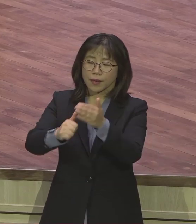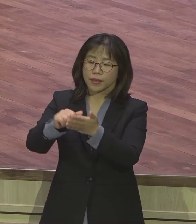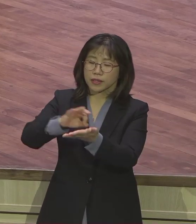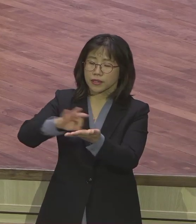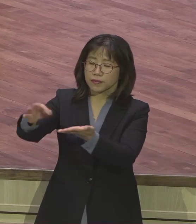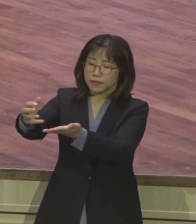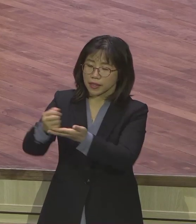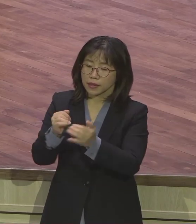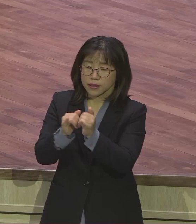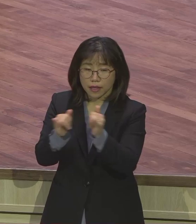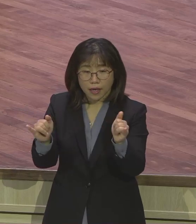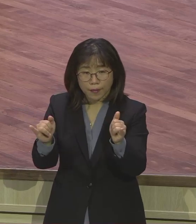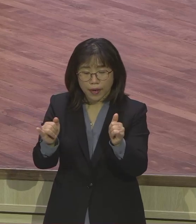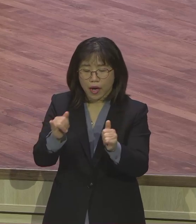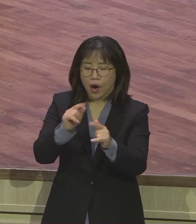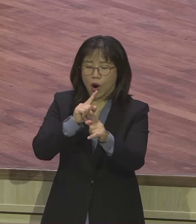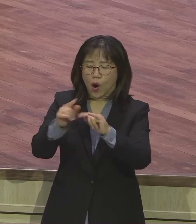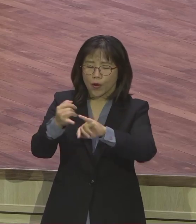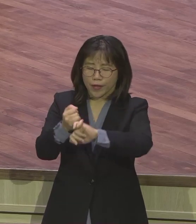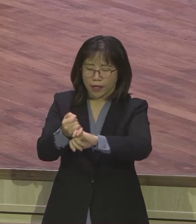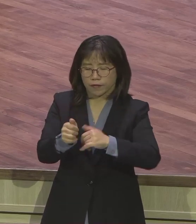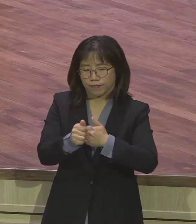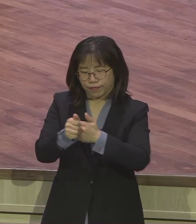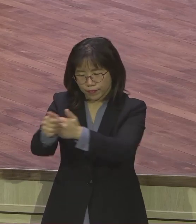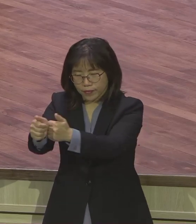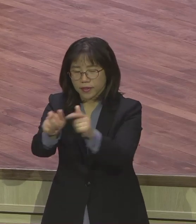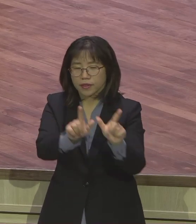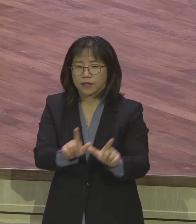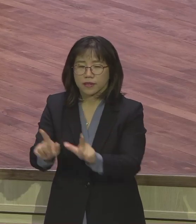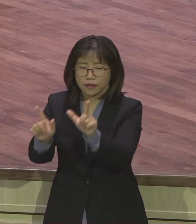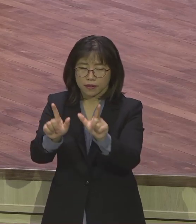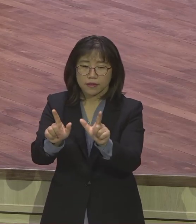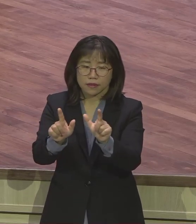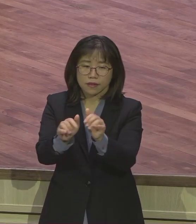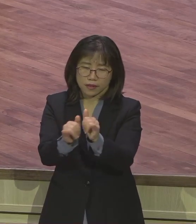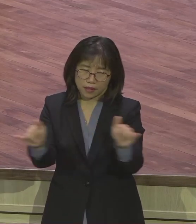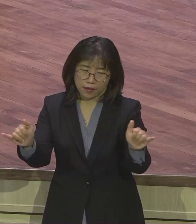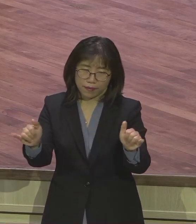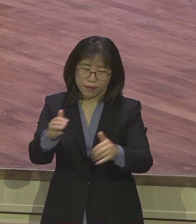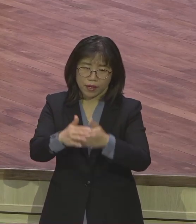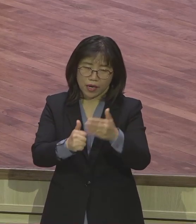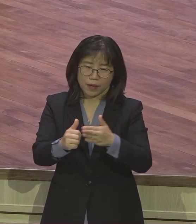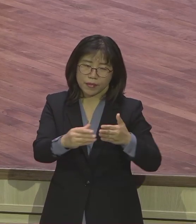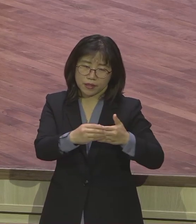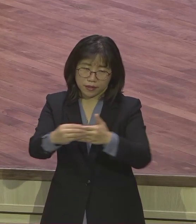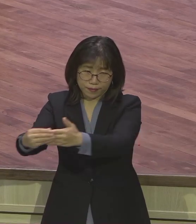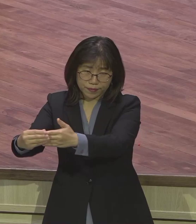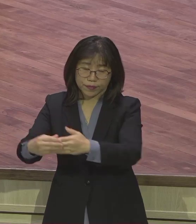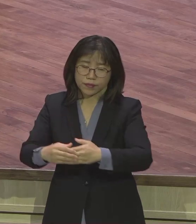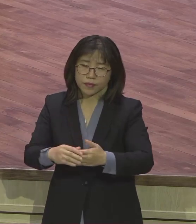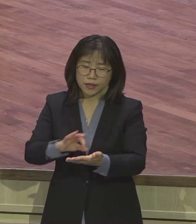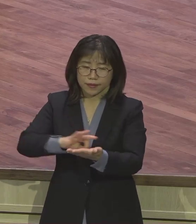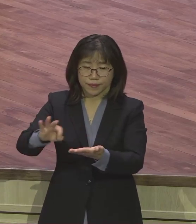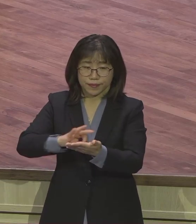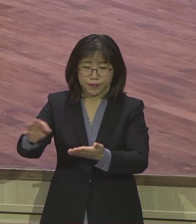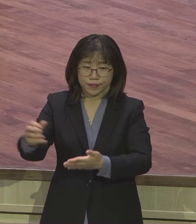언약에 이끌리는 삶을 살아라. 언약이 이끄는 삶을 살아라. 그래서 성경에 보면 언약